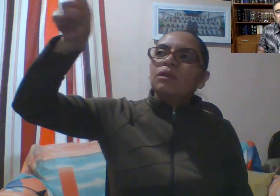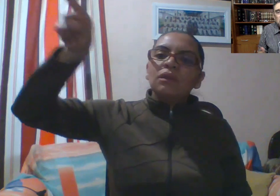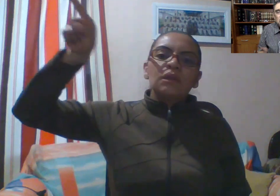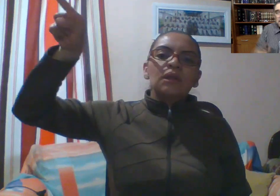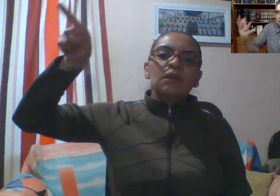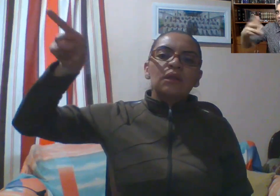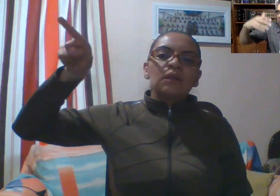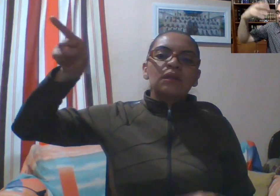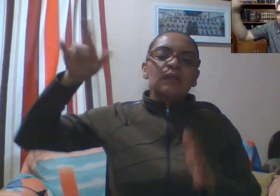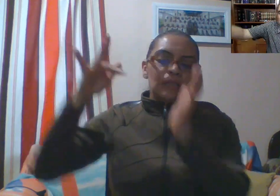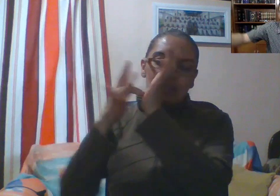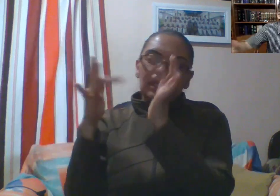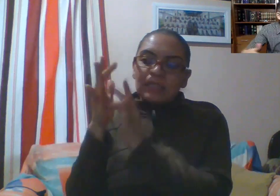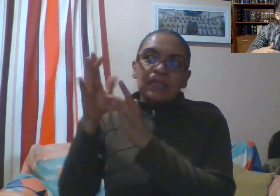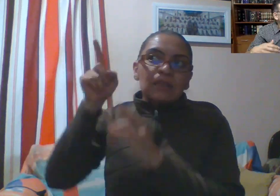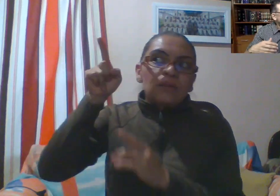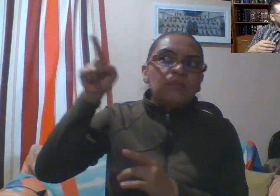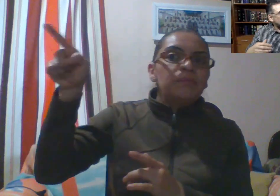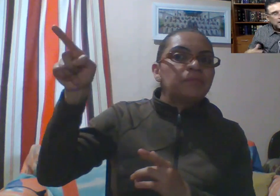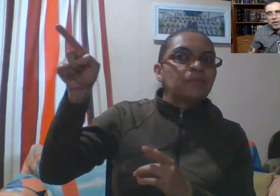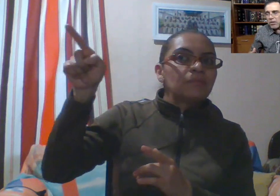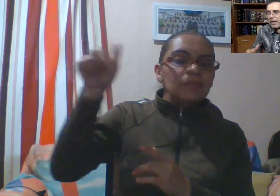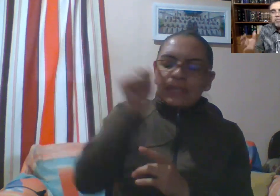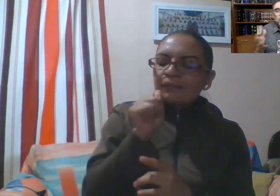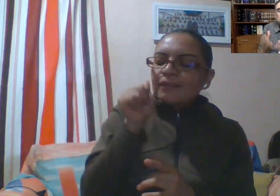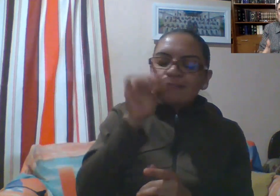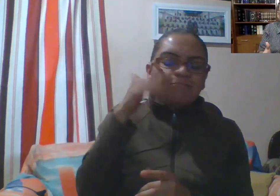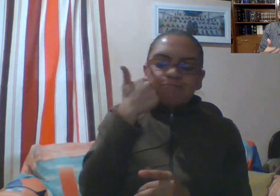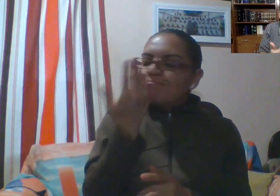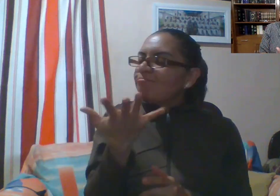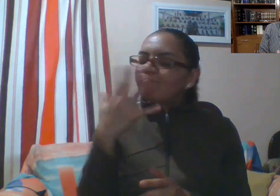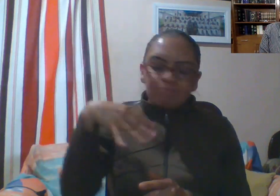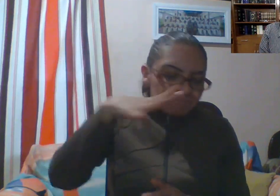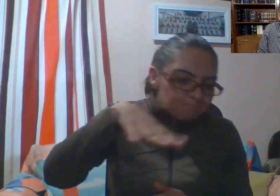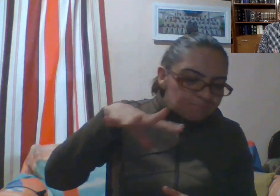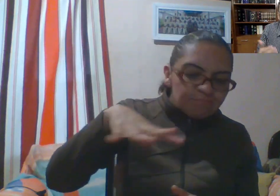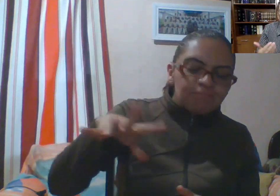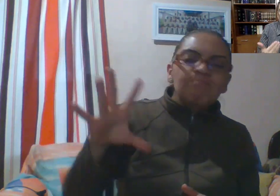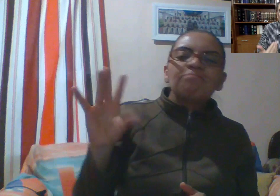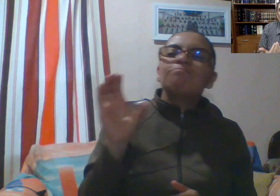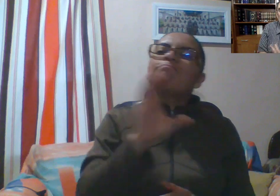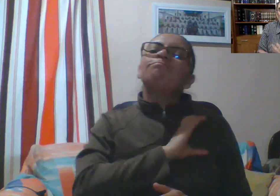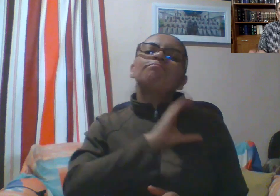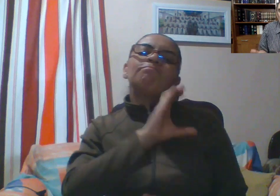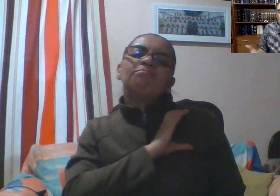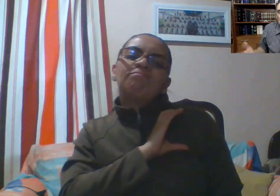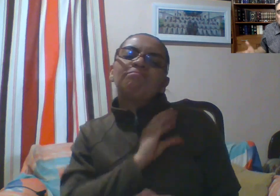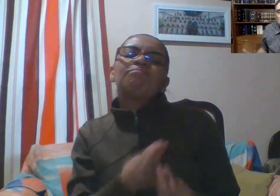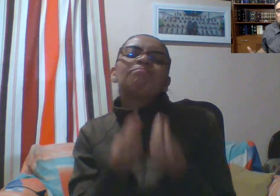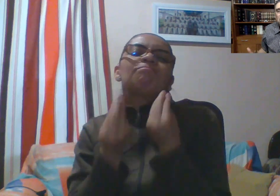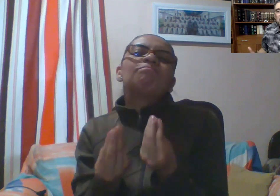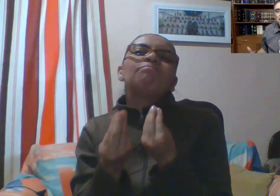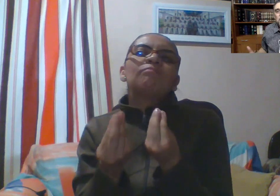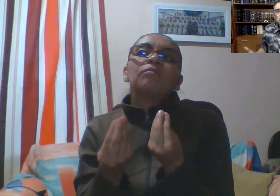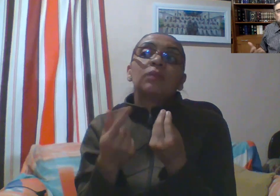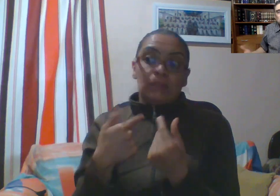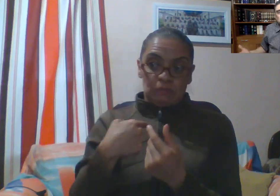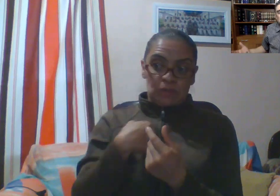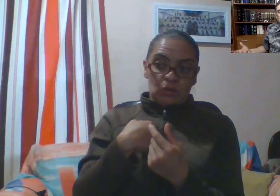Si me ignora fulano de tal, me ignora perengano de tal, pero hay alguien que nos está buscando, nosotros no lo ignoremos a Él, que nos está buscando.